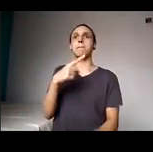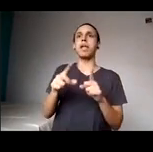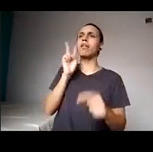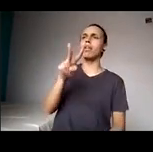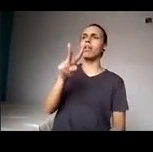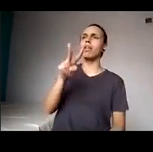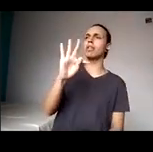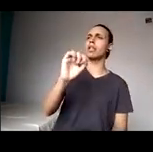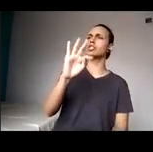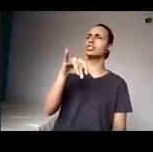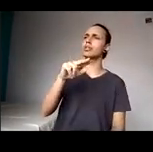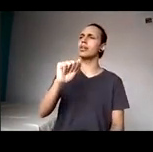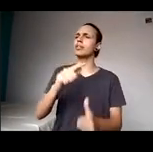olhando para Isabela falando,